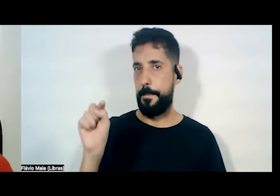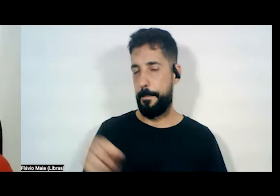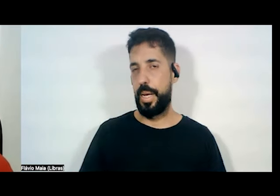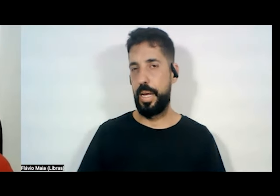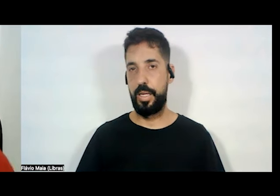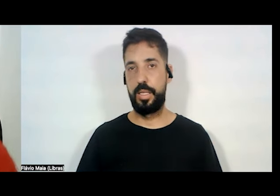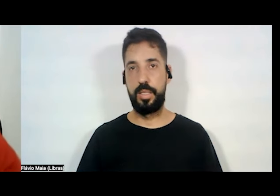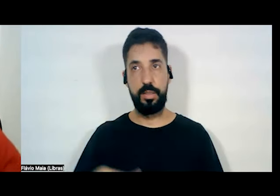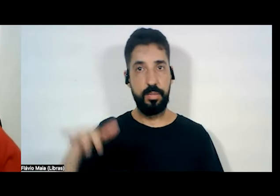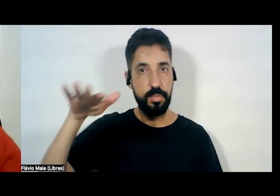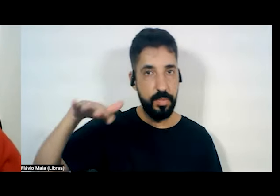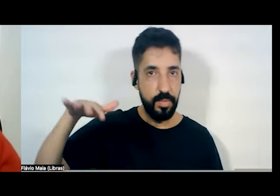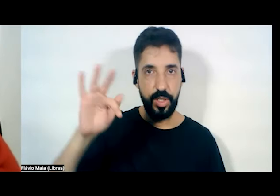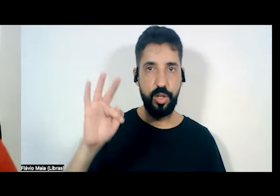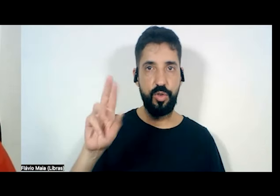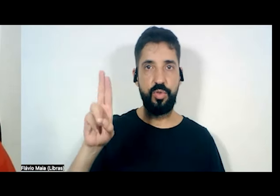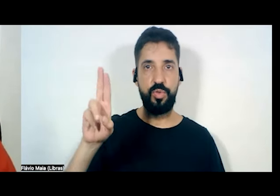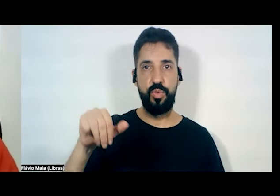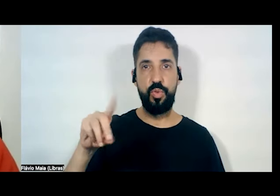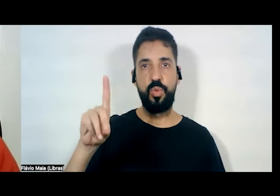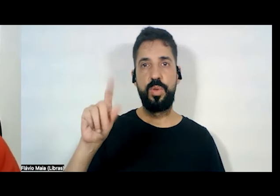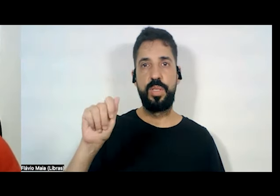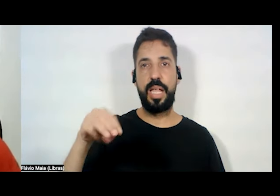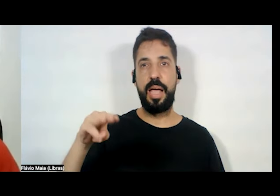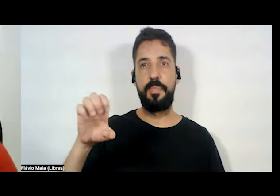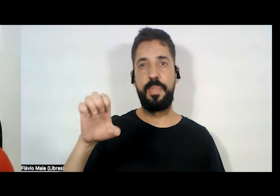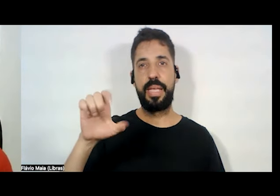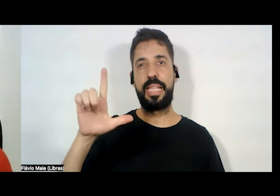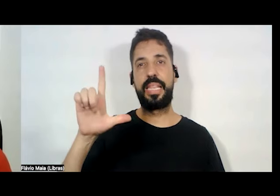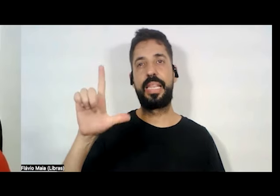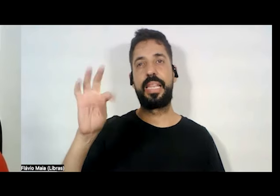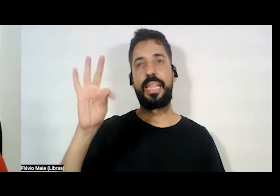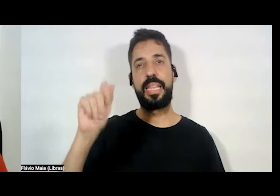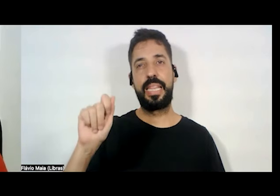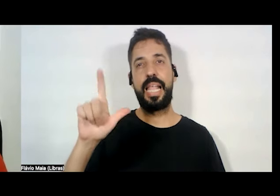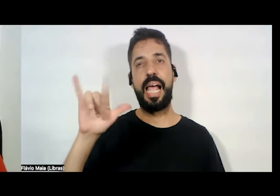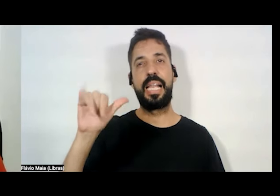fundamentalistas começam o seu discurso pelas mulheres.